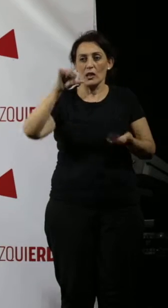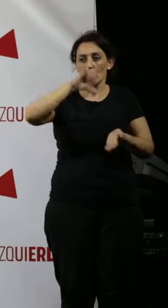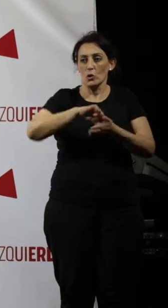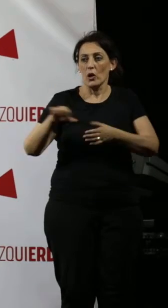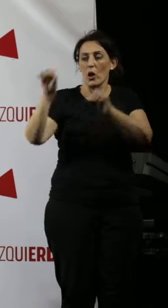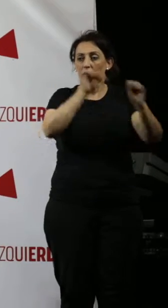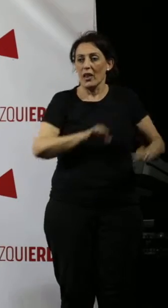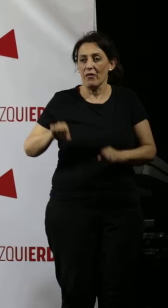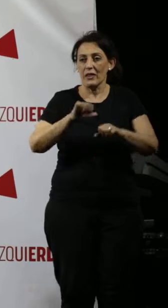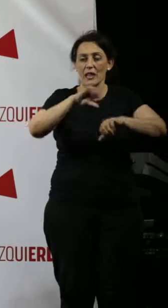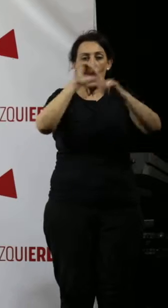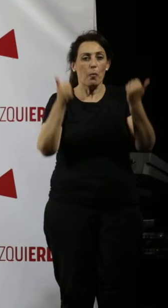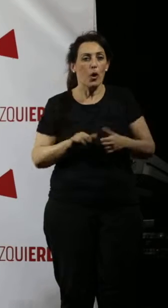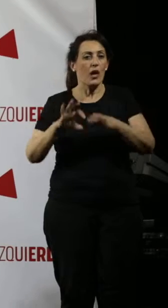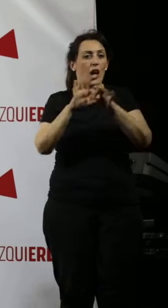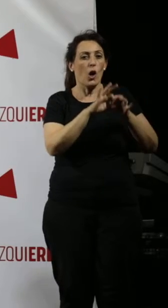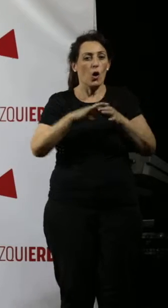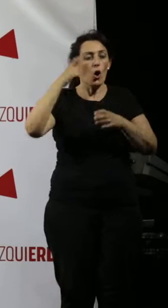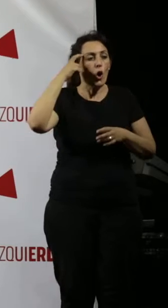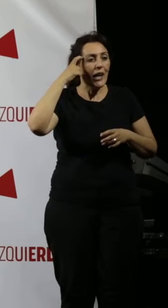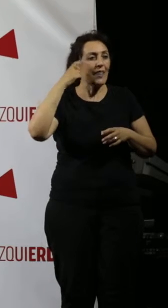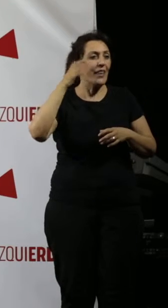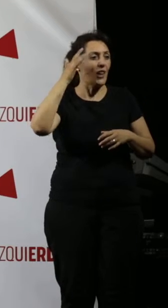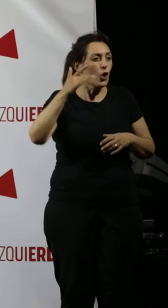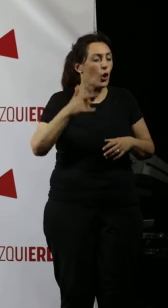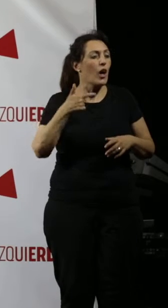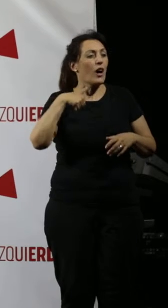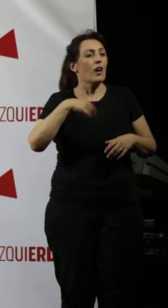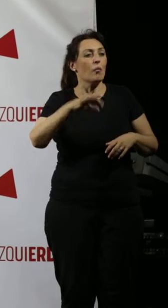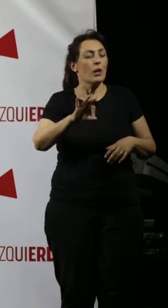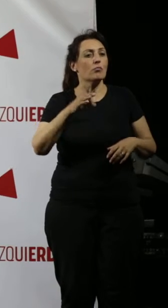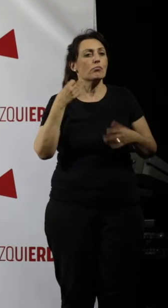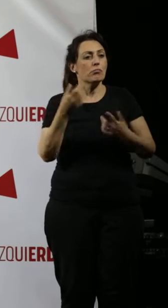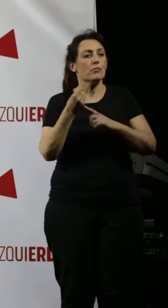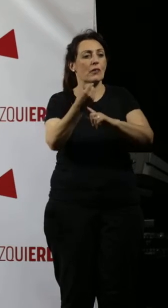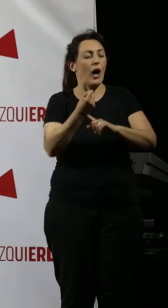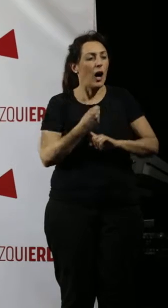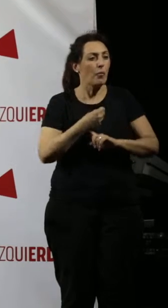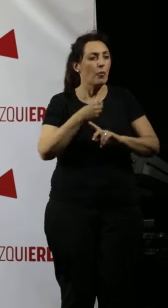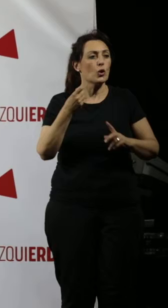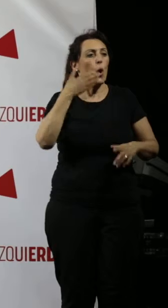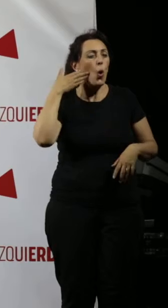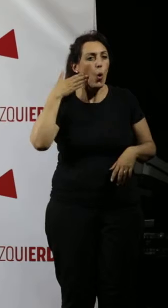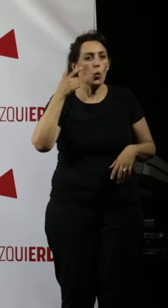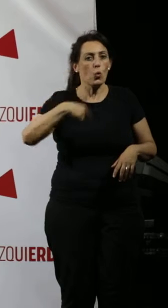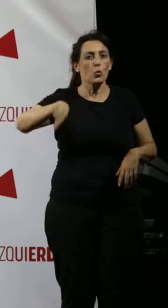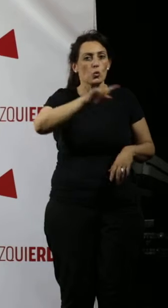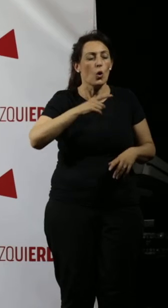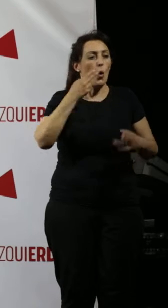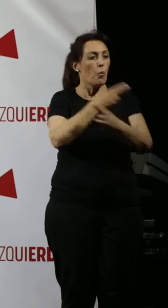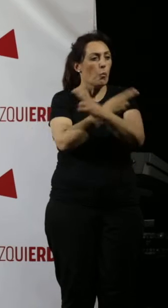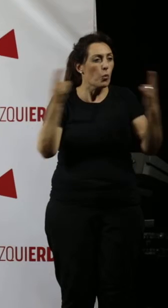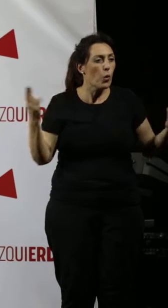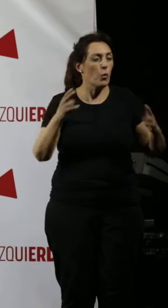de defensa de un modelo que tiene una coherencia ideológica digna de ser amparada y respaldada, del orgullo de que lo